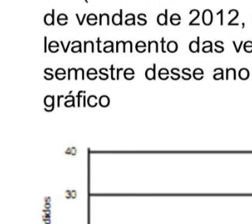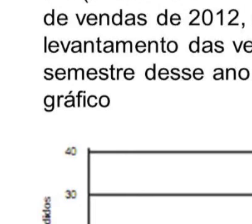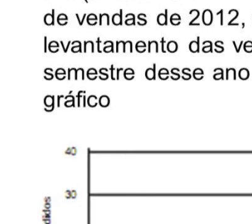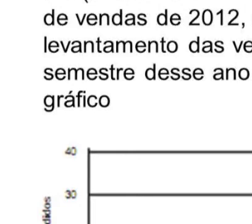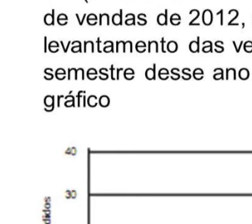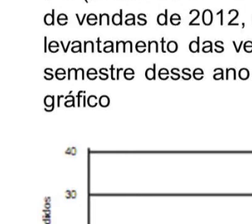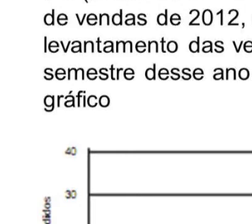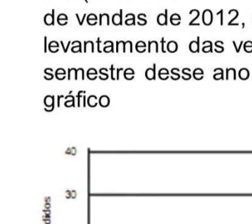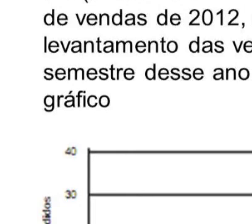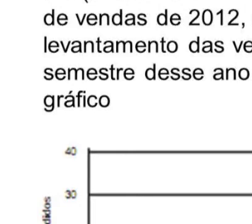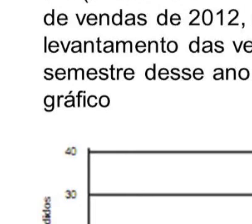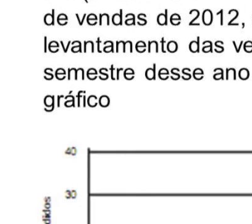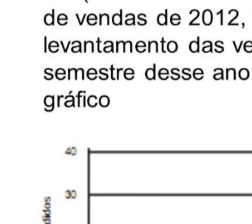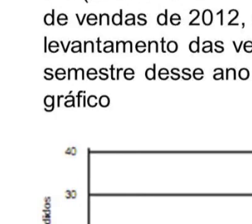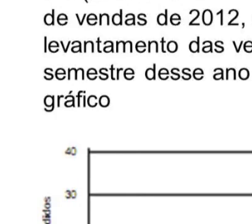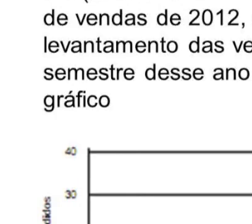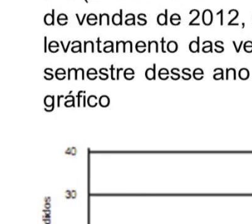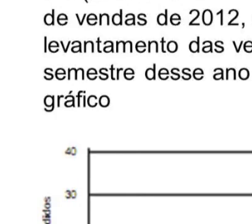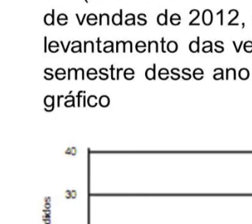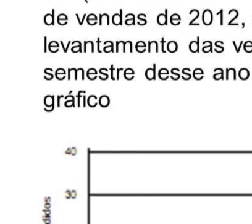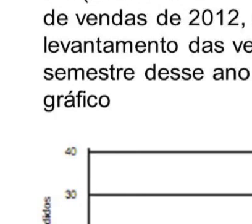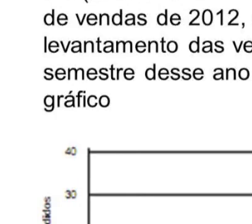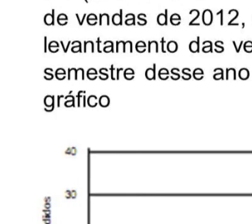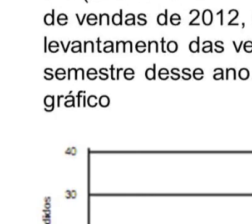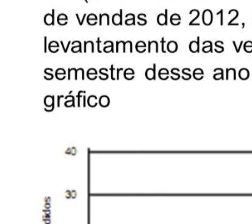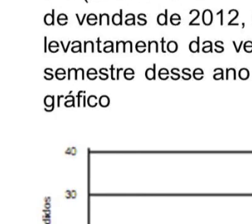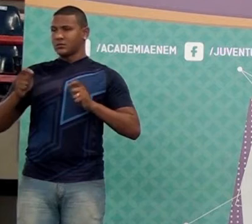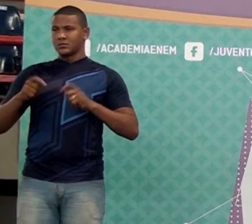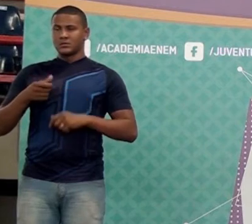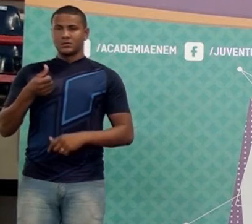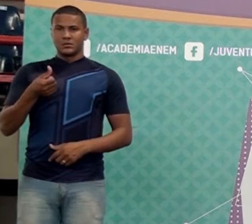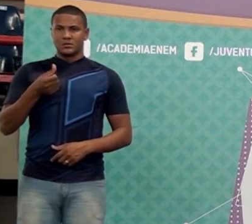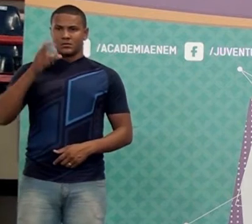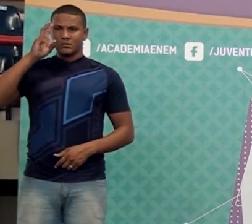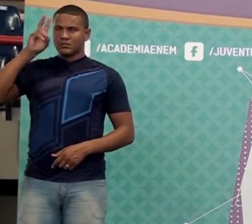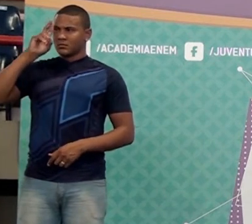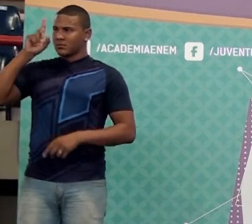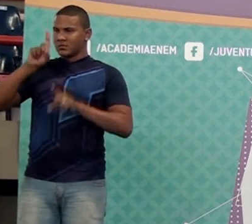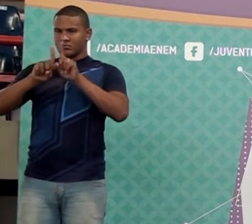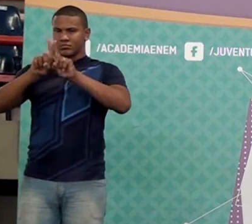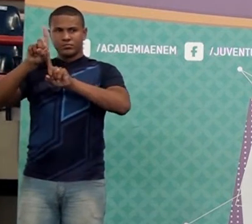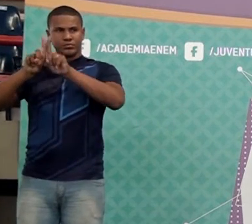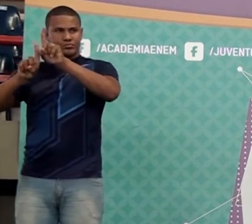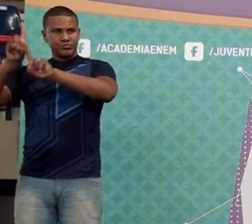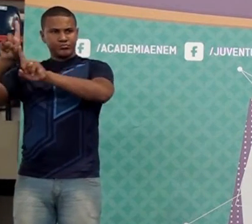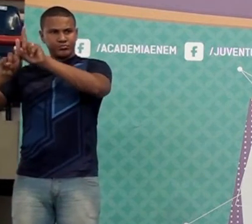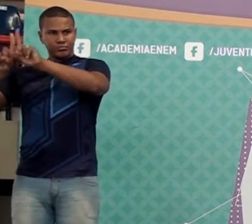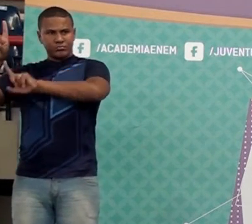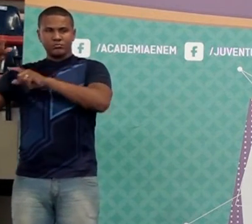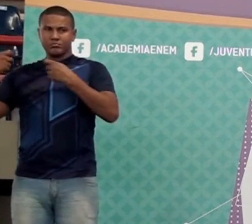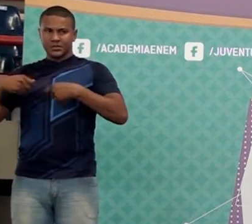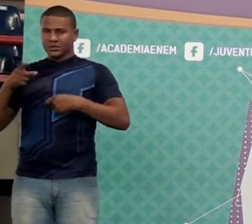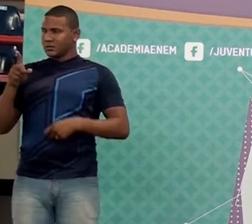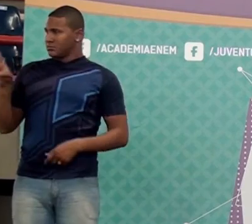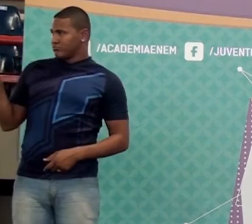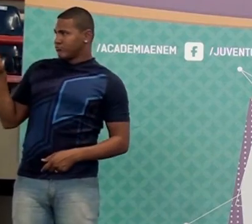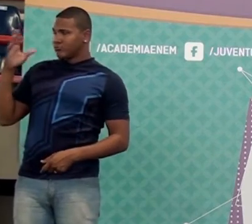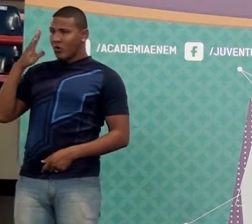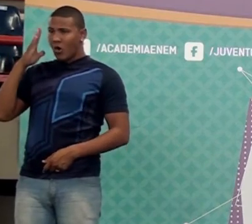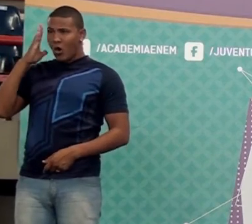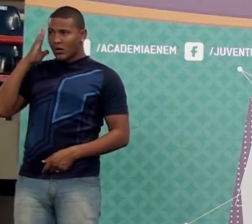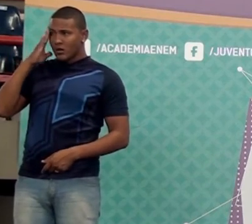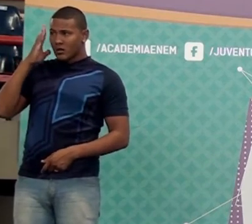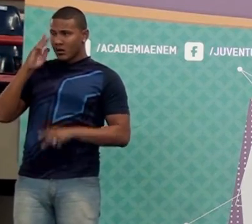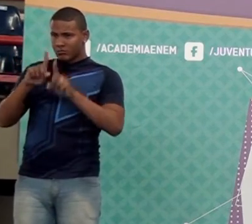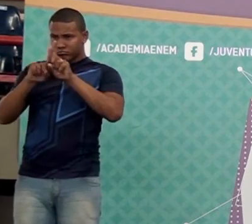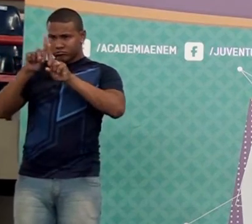gráficos. Inferência sobre os gráficos, né? Estatística dos gráficos. Interpretar. Só que a interpretação do